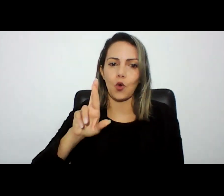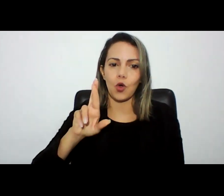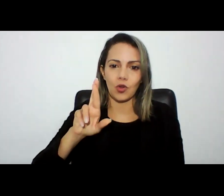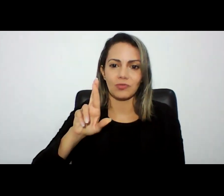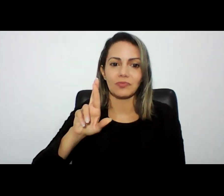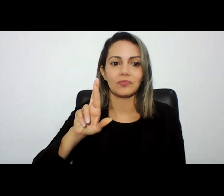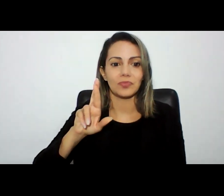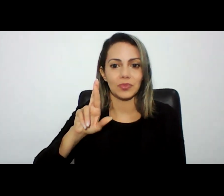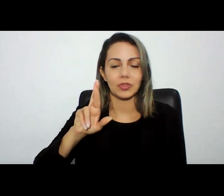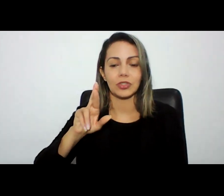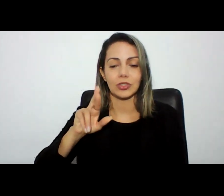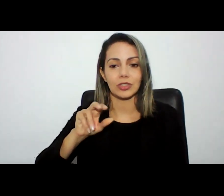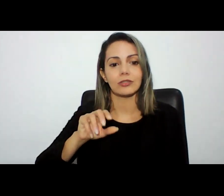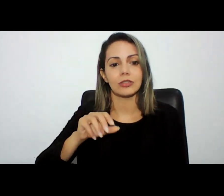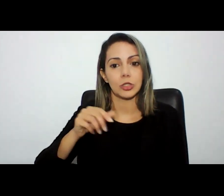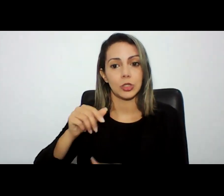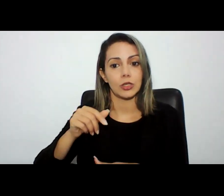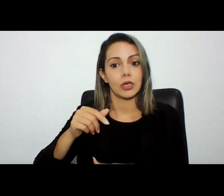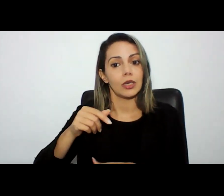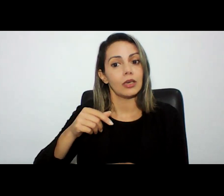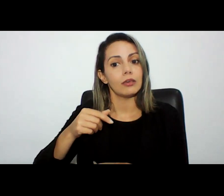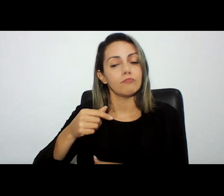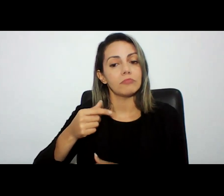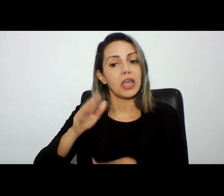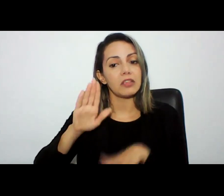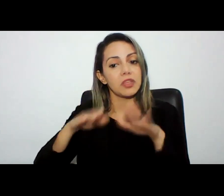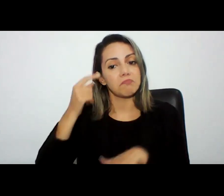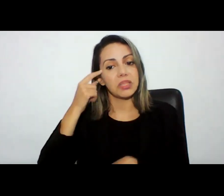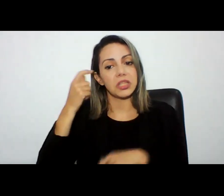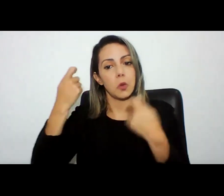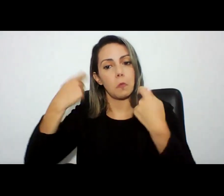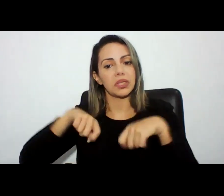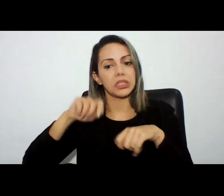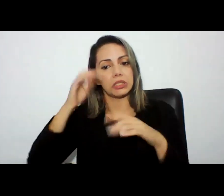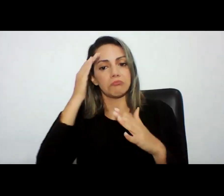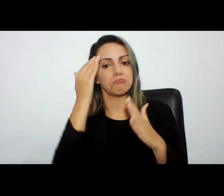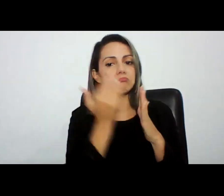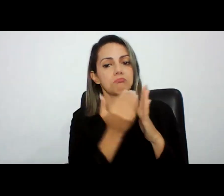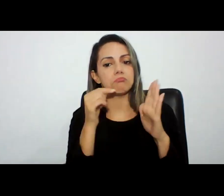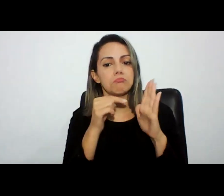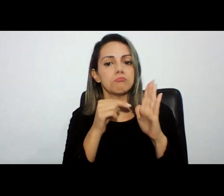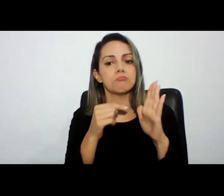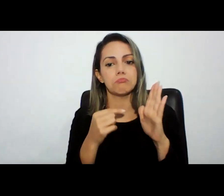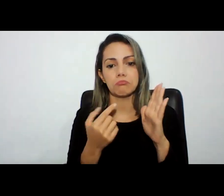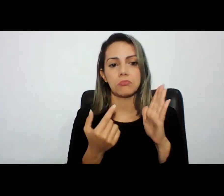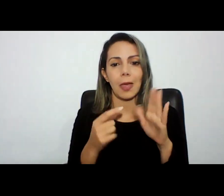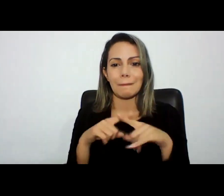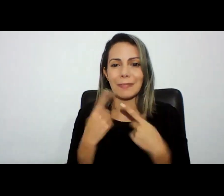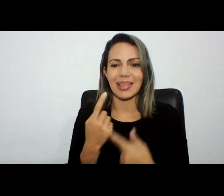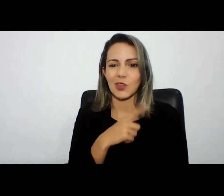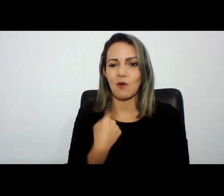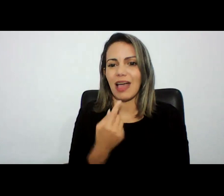se submetem à nossa legislação e por falta de mecanismos adequados a gente acaba não tendo como obrigar